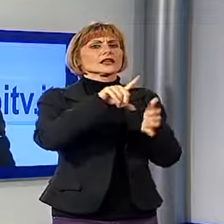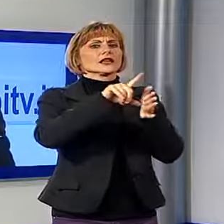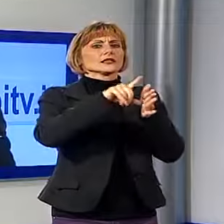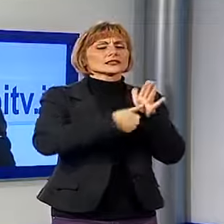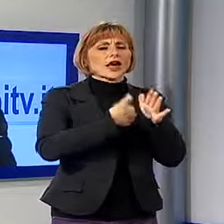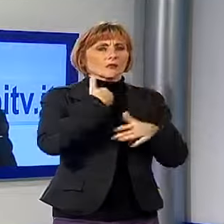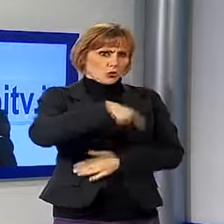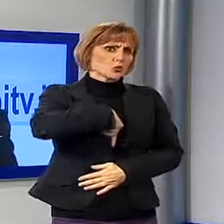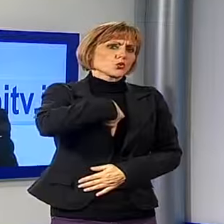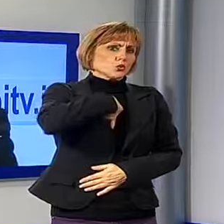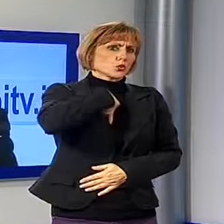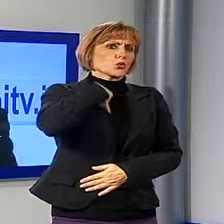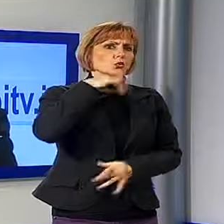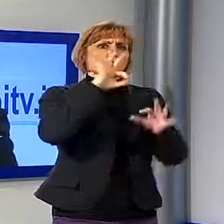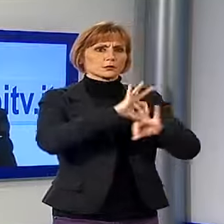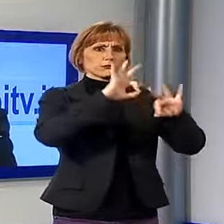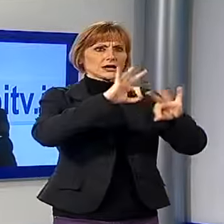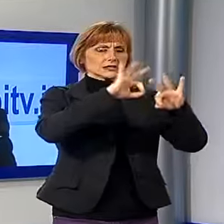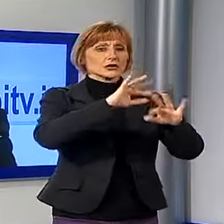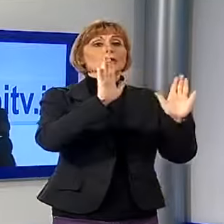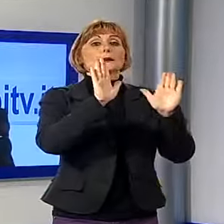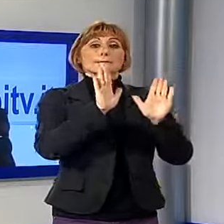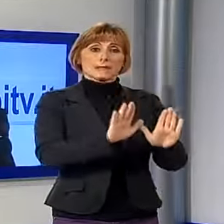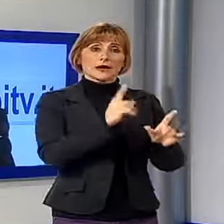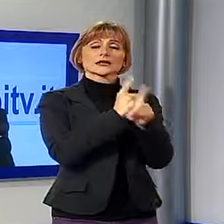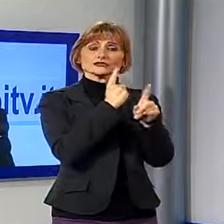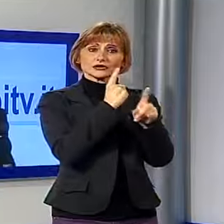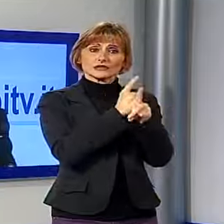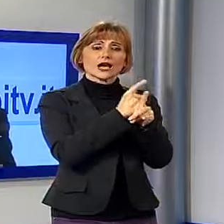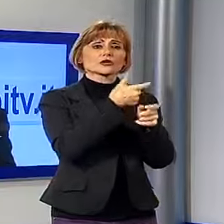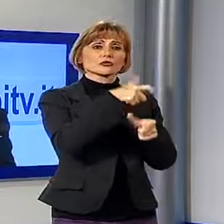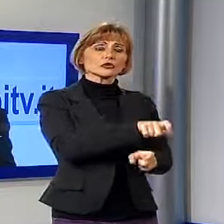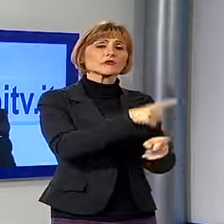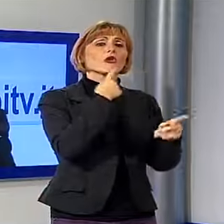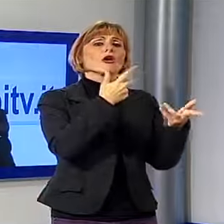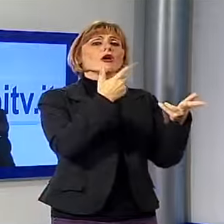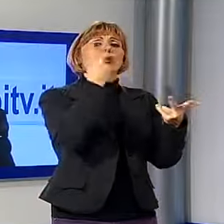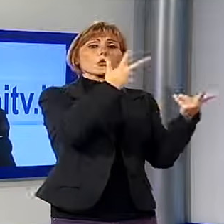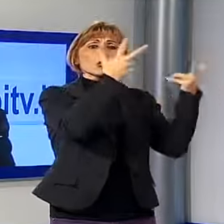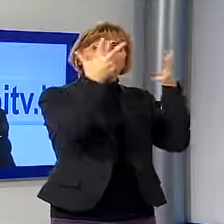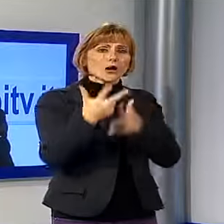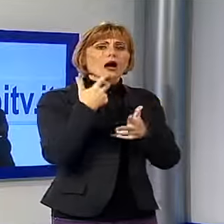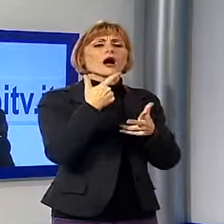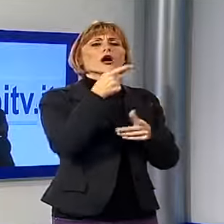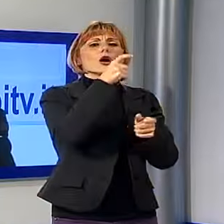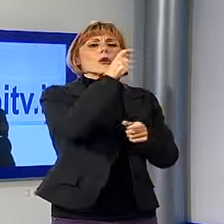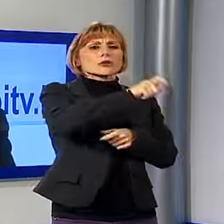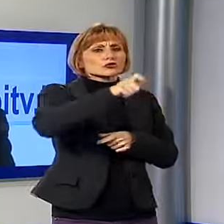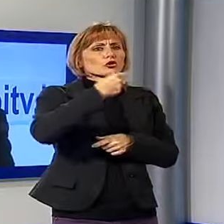preparazione, ma questo è necessario per poter portare a Lucca veramente i nomi più importanti della fotografia